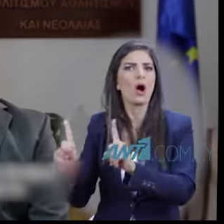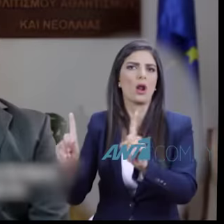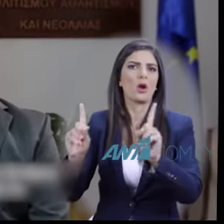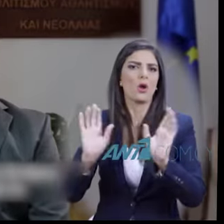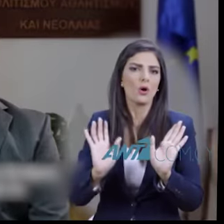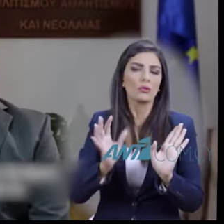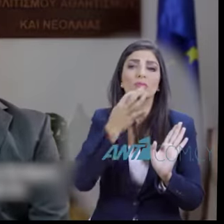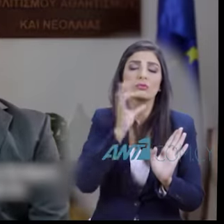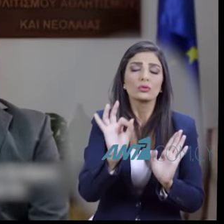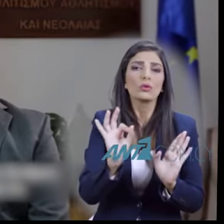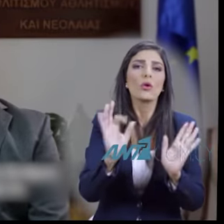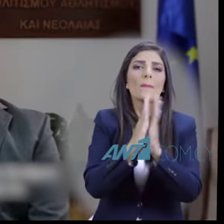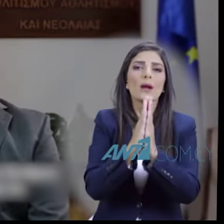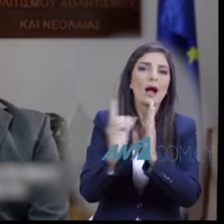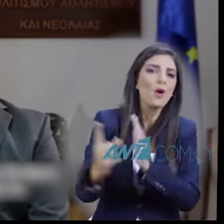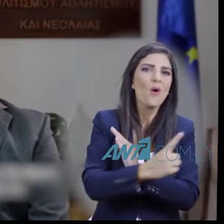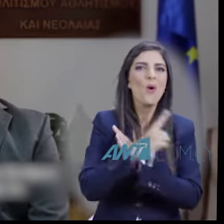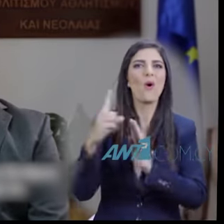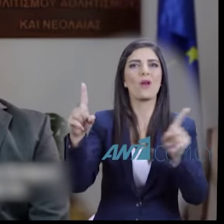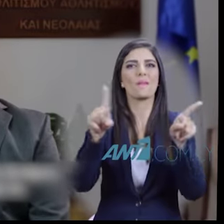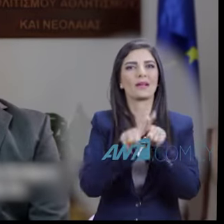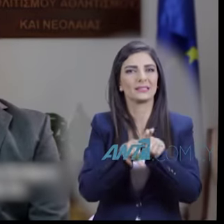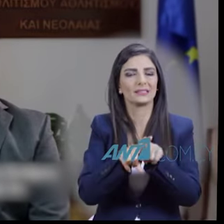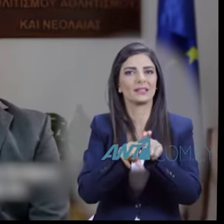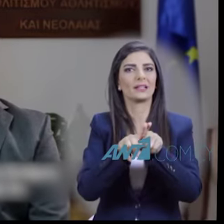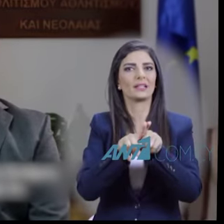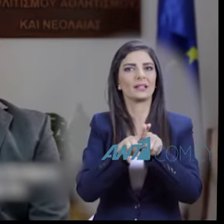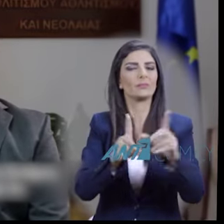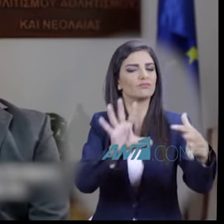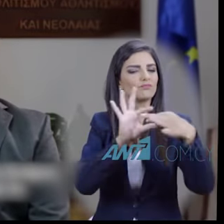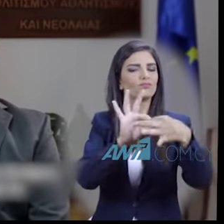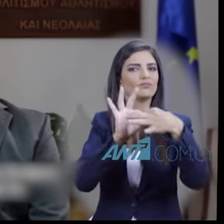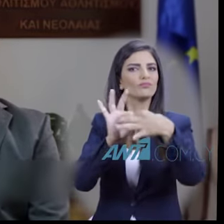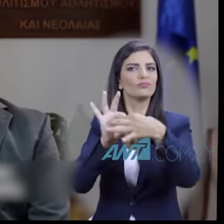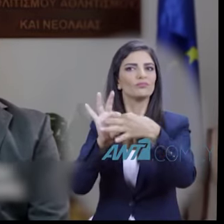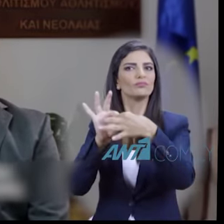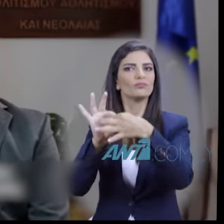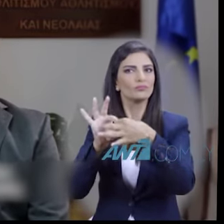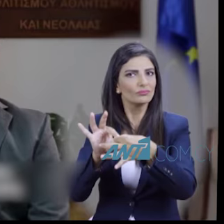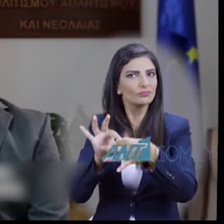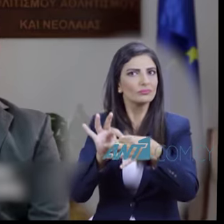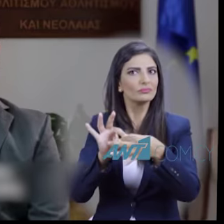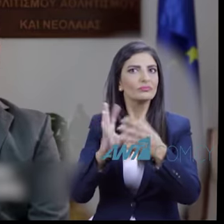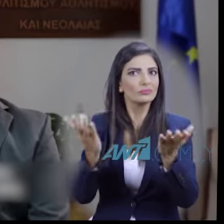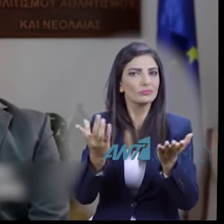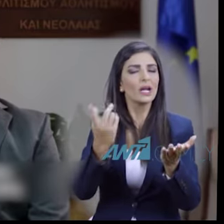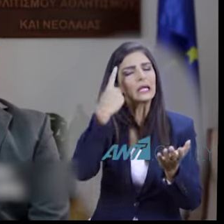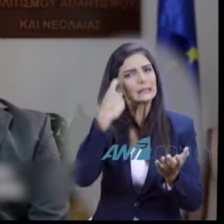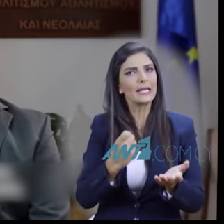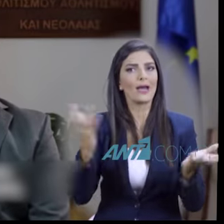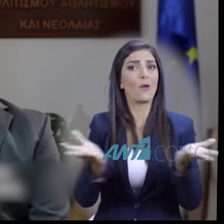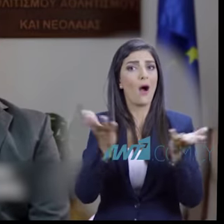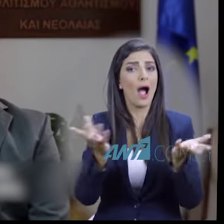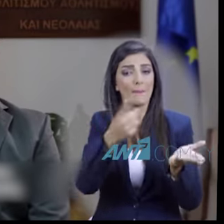Σας καλώ να ενώσουμε τις δυνάμεις μας και είμαι βέβαιος ότι με πνεύμα σύνεσης